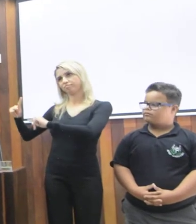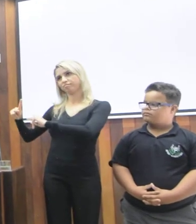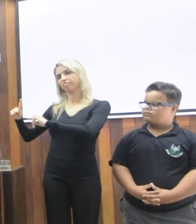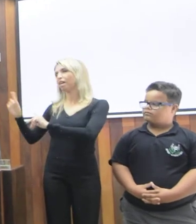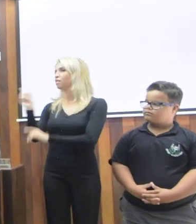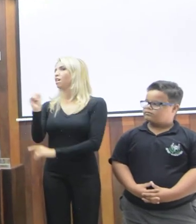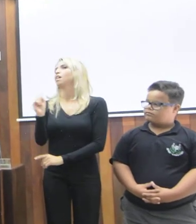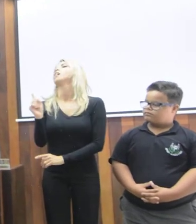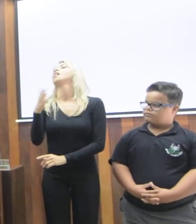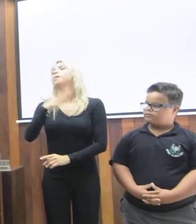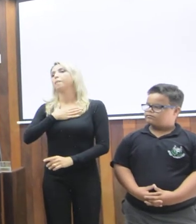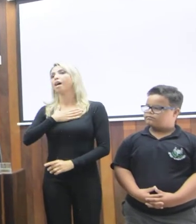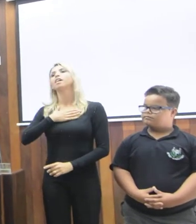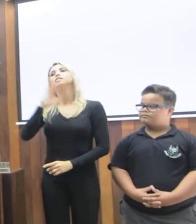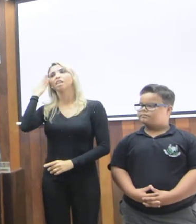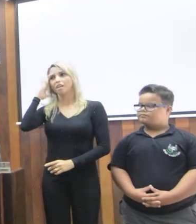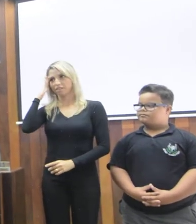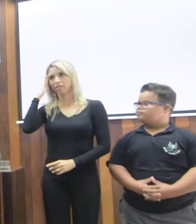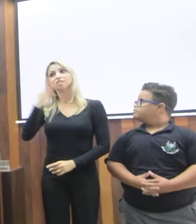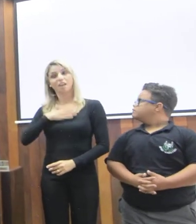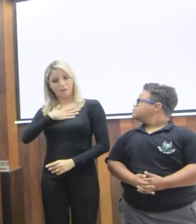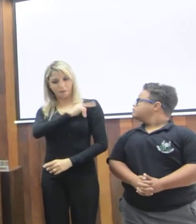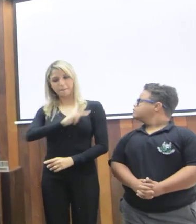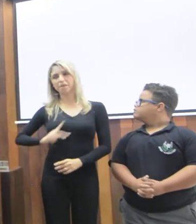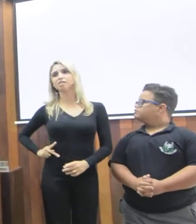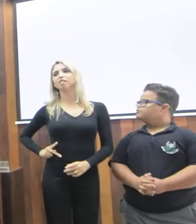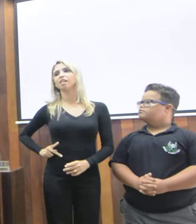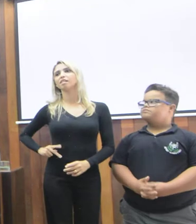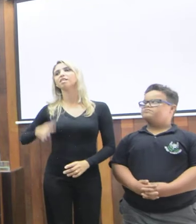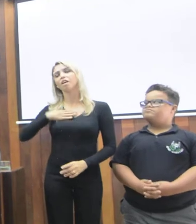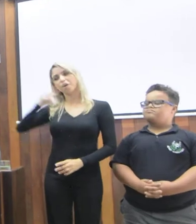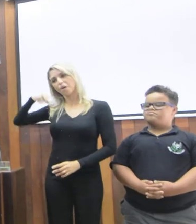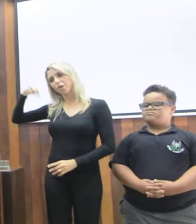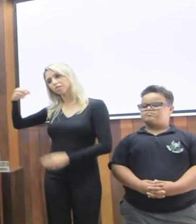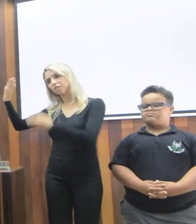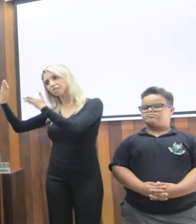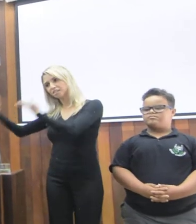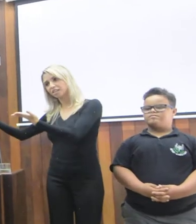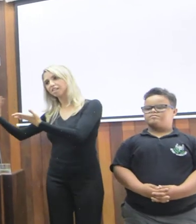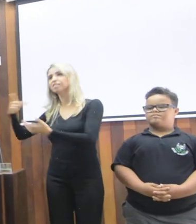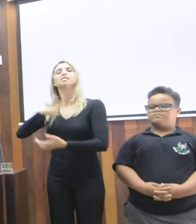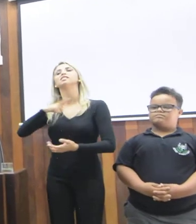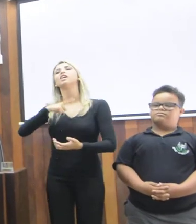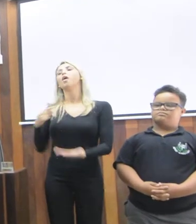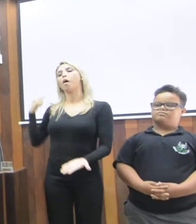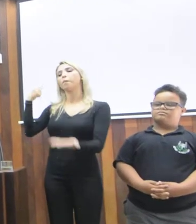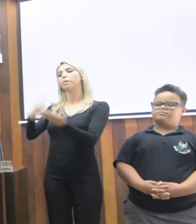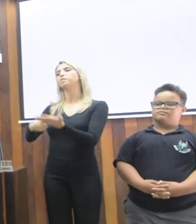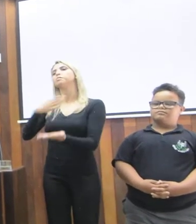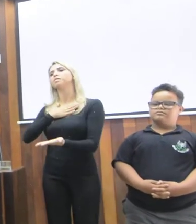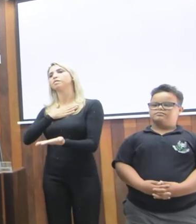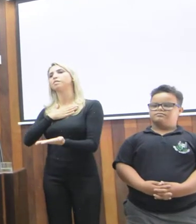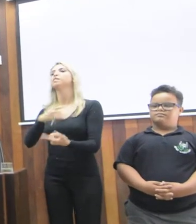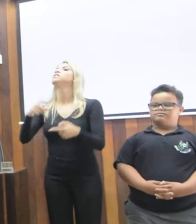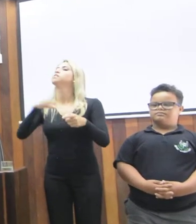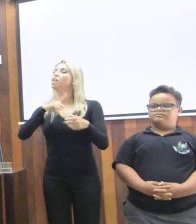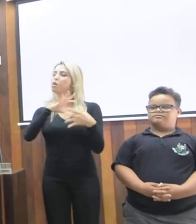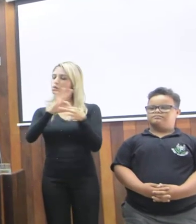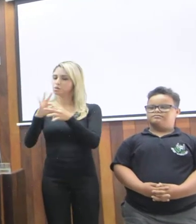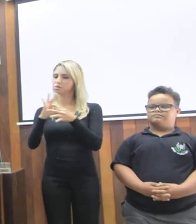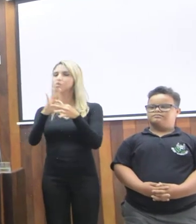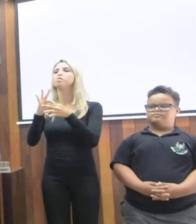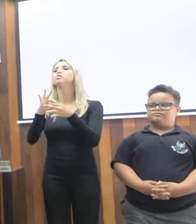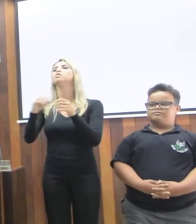com essa prerrogativa que eu terei de presente à Câmara, o senhor vai ter esse compromisso comigo e juntos